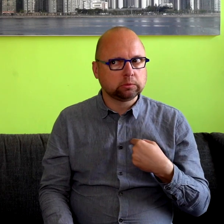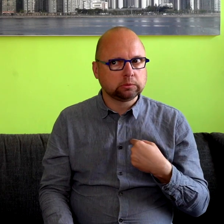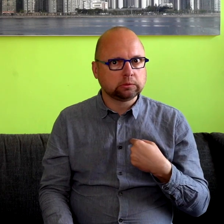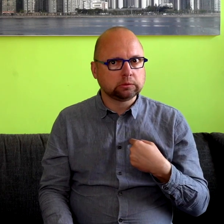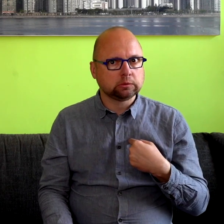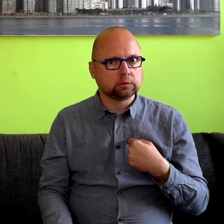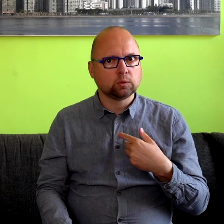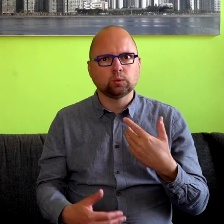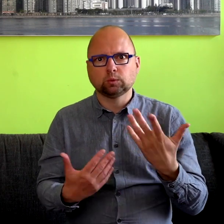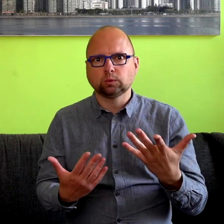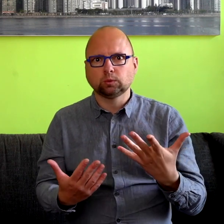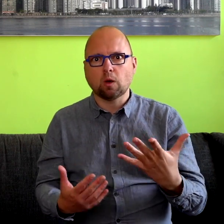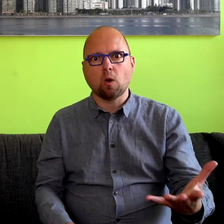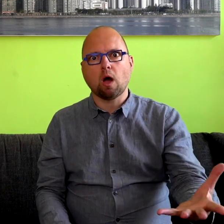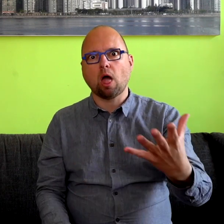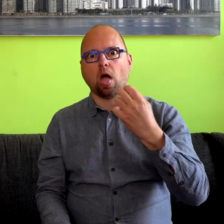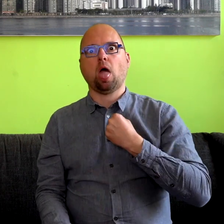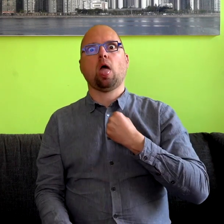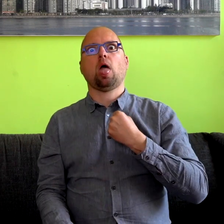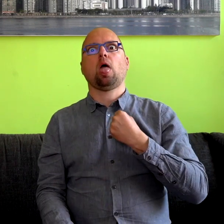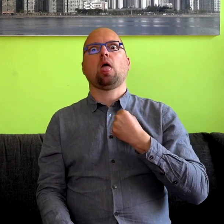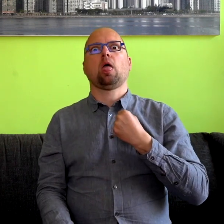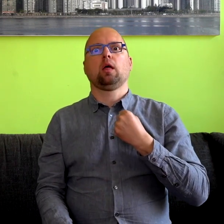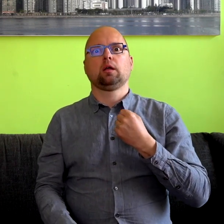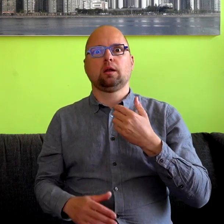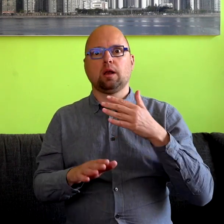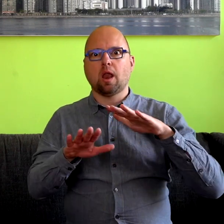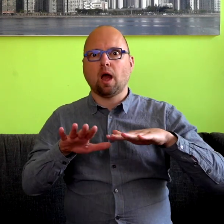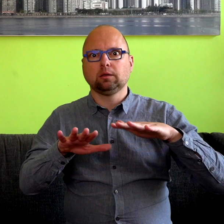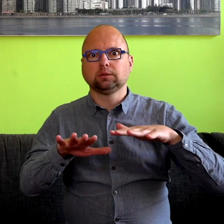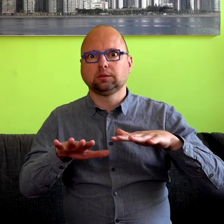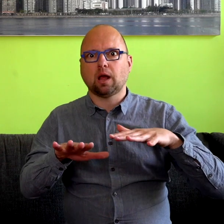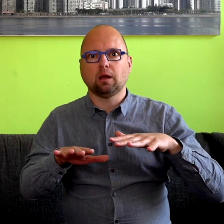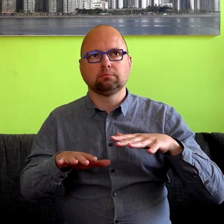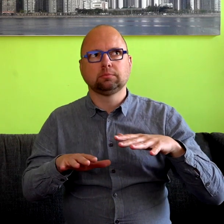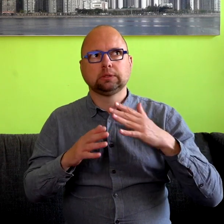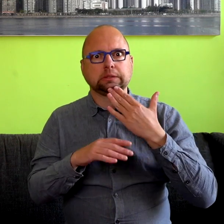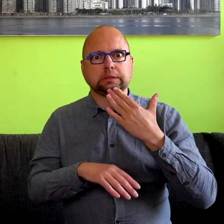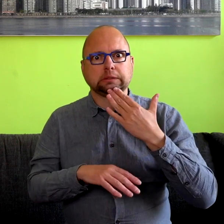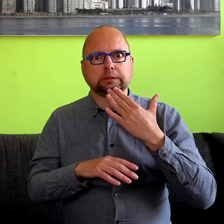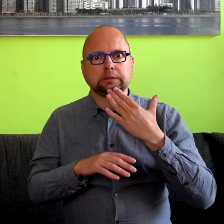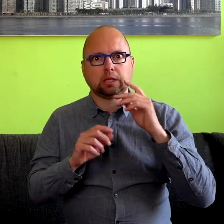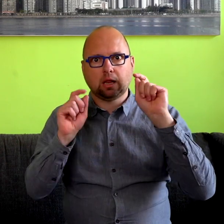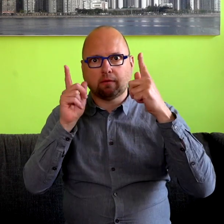wat paas langzaam als een soort sluimmoordenaar in het leven, dat klinkt wel heel bloederig, in het leven